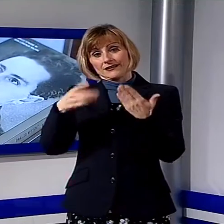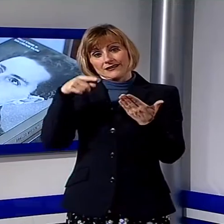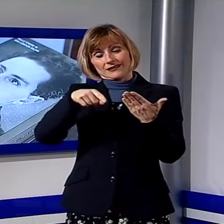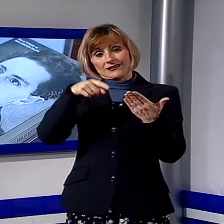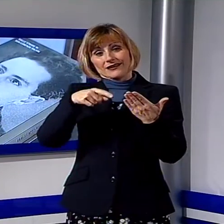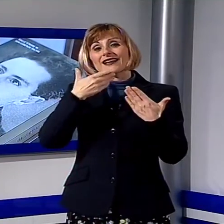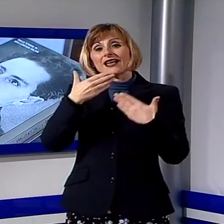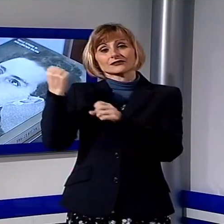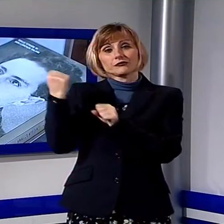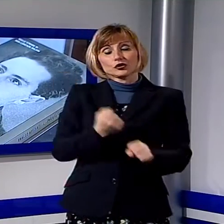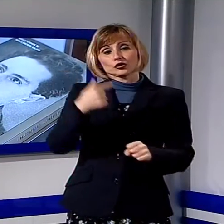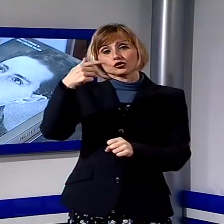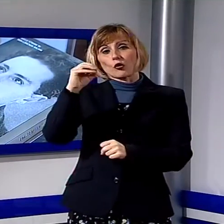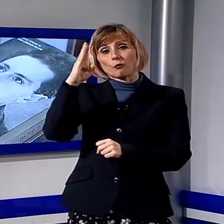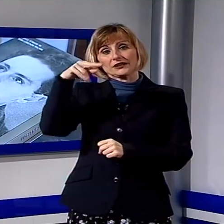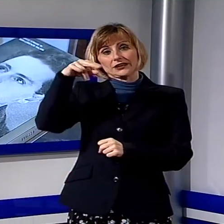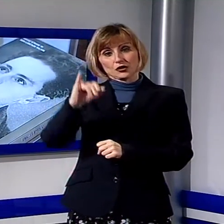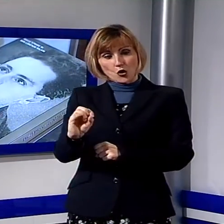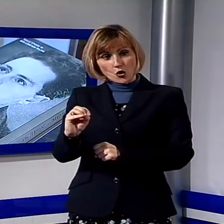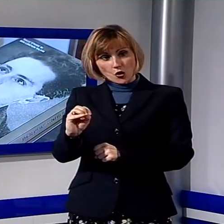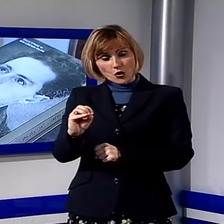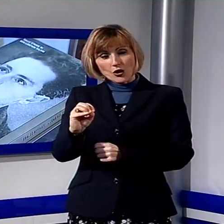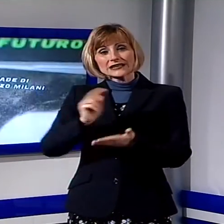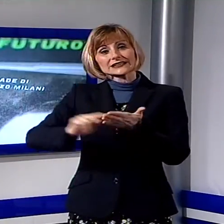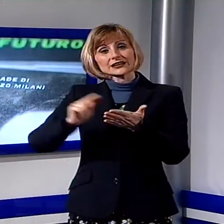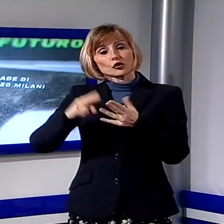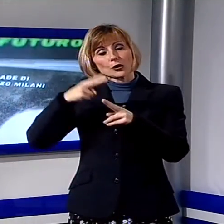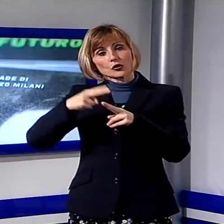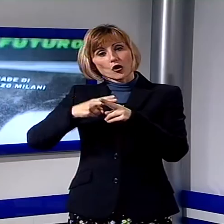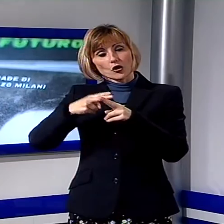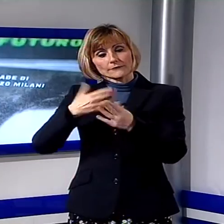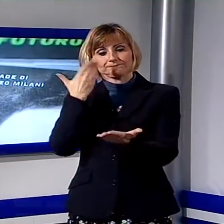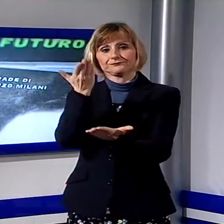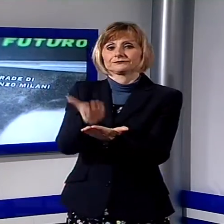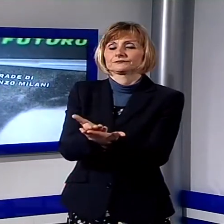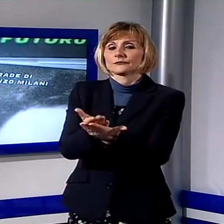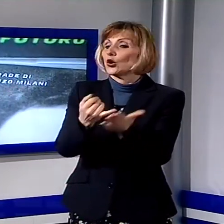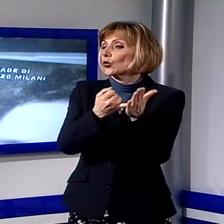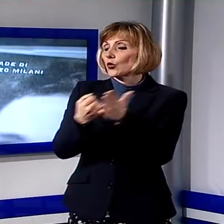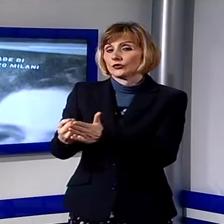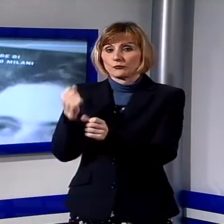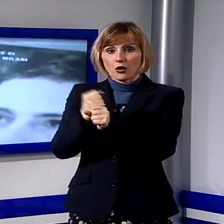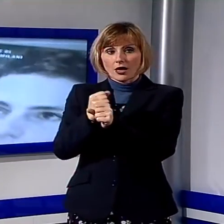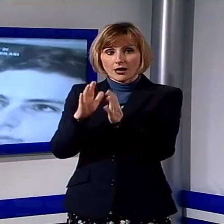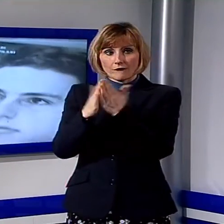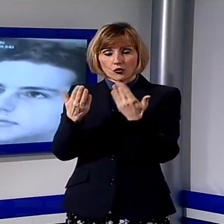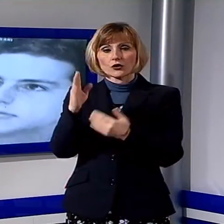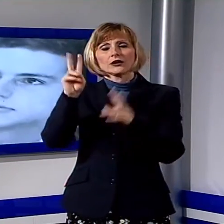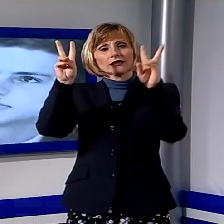scrittore romano e fondatore della scuola Penny Virton ha presentato a Palazzo Ducale il suo ultimo lavoro, l'uomo del futuro sulle